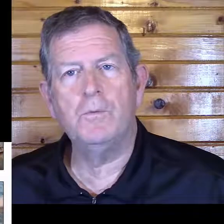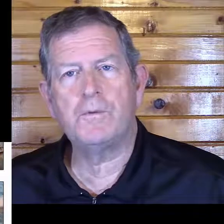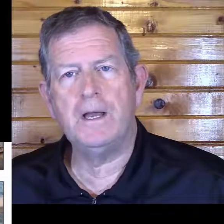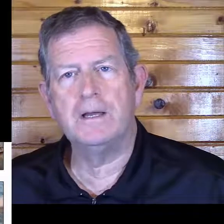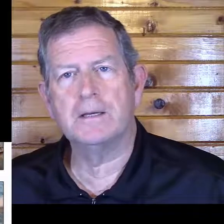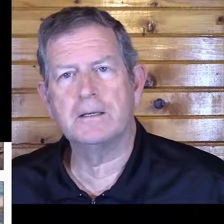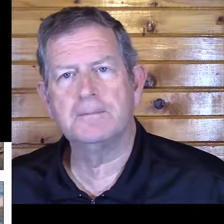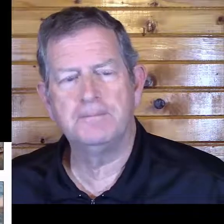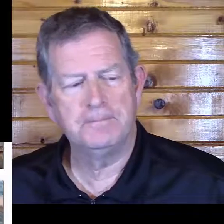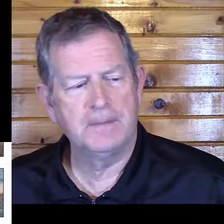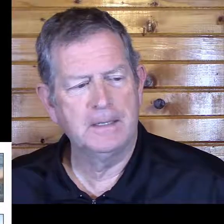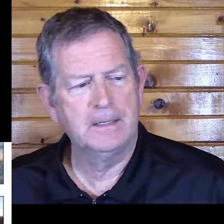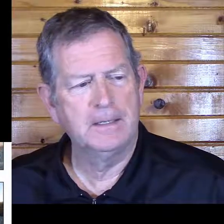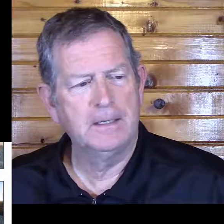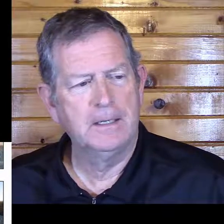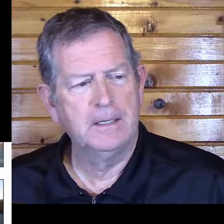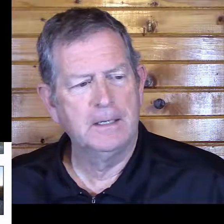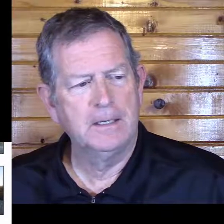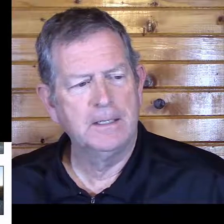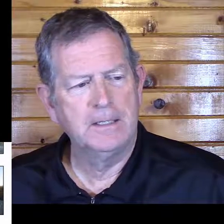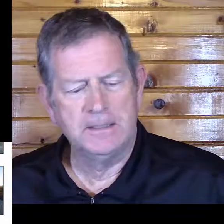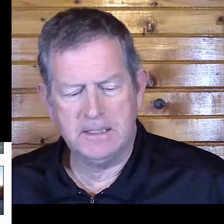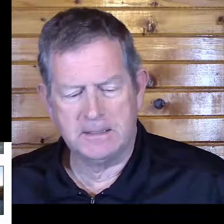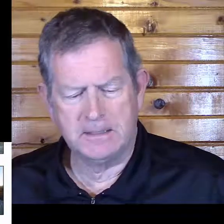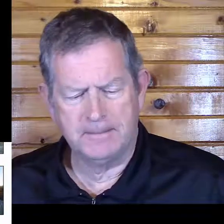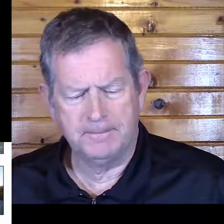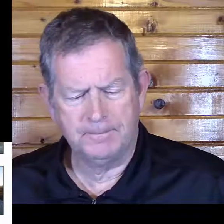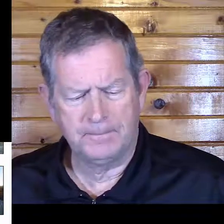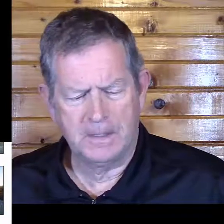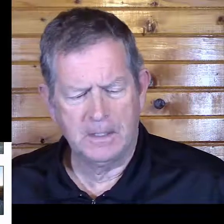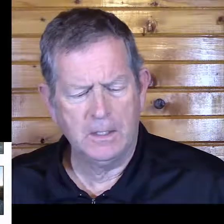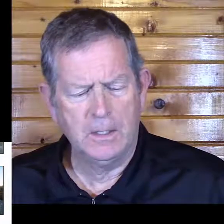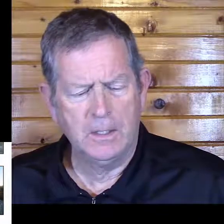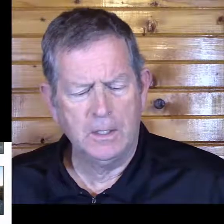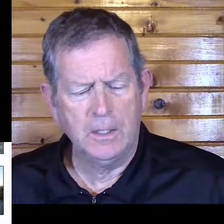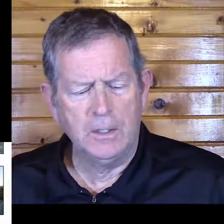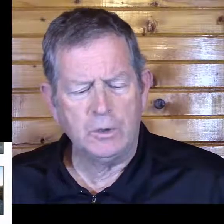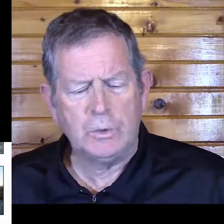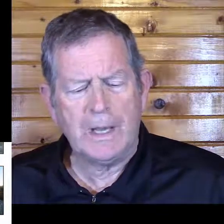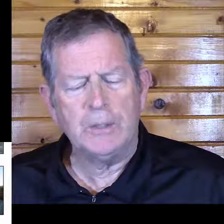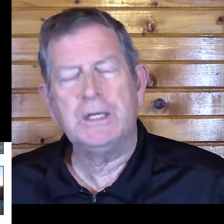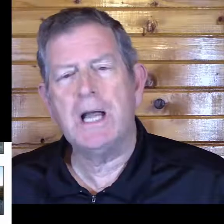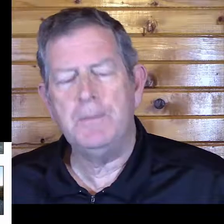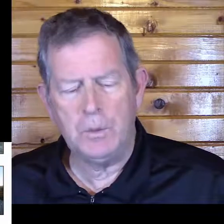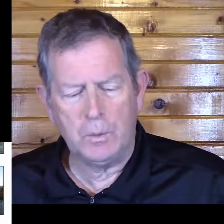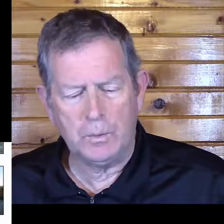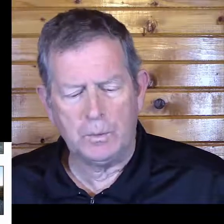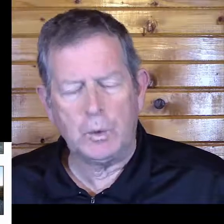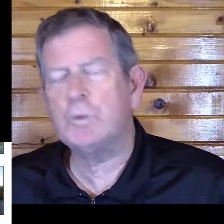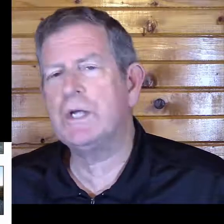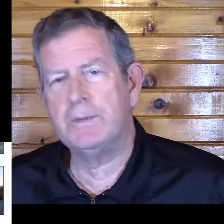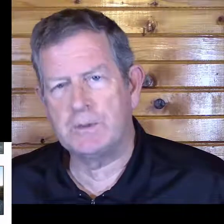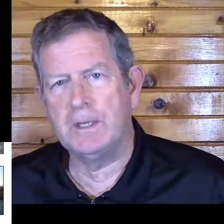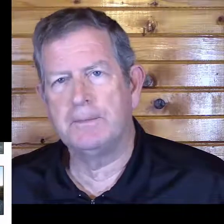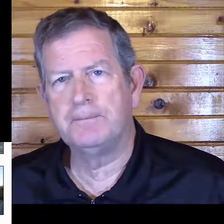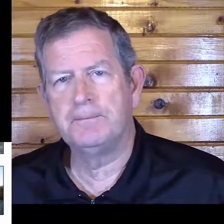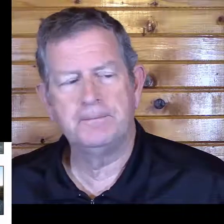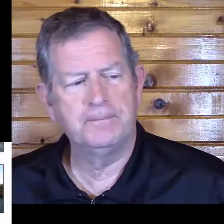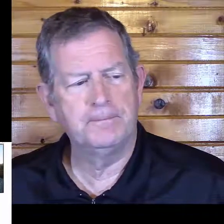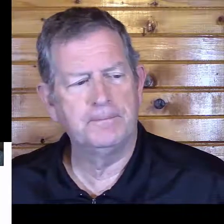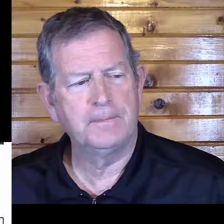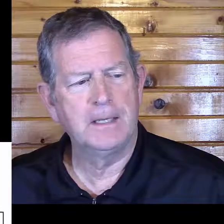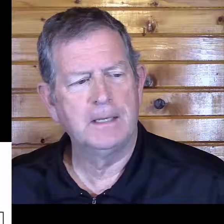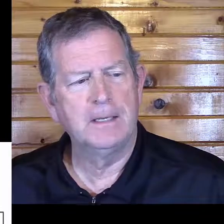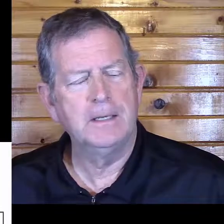c'est mon frère. 6. Tu as le camion dont j'ai besoin.